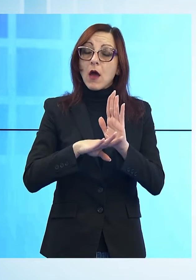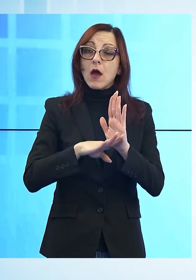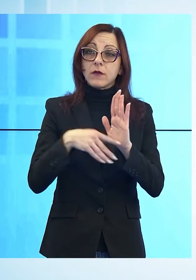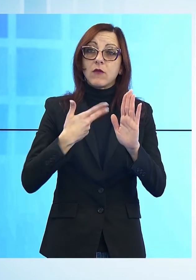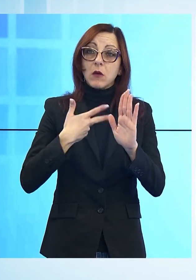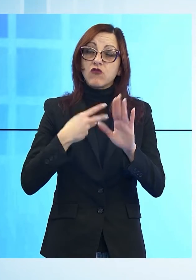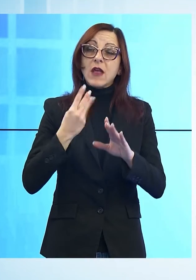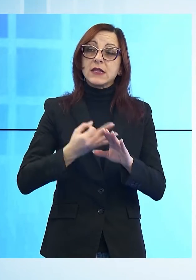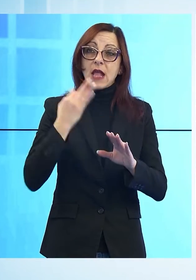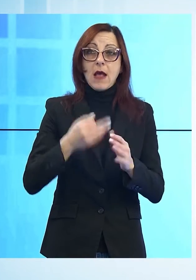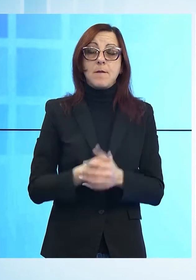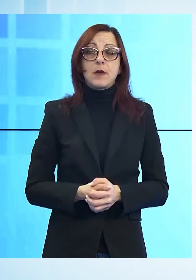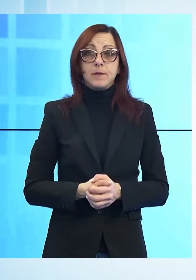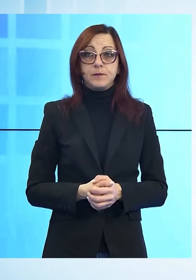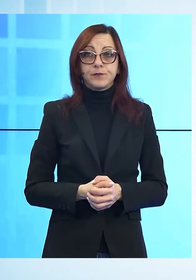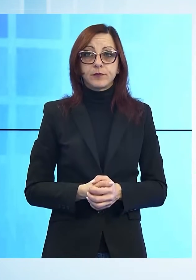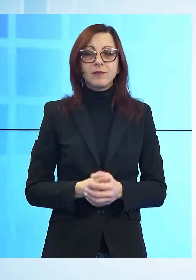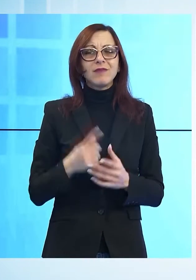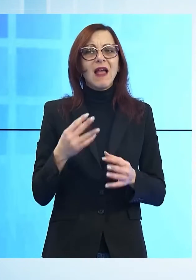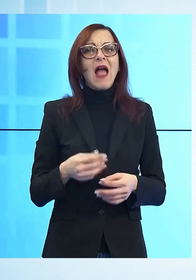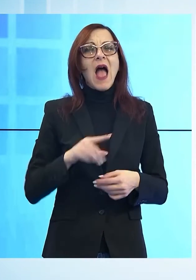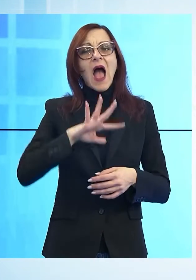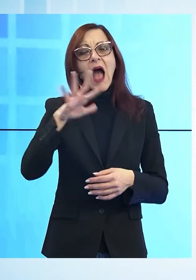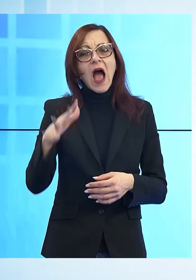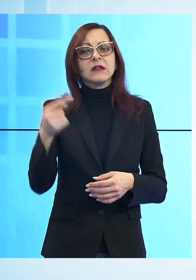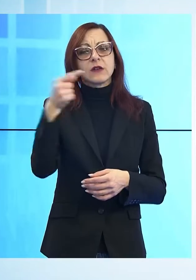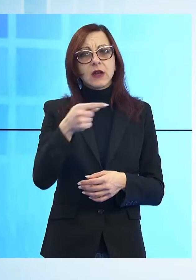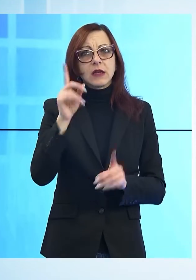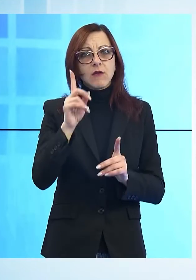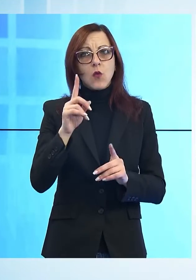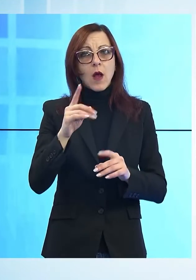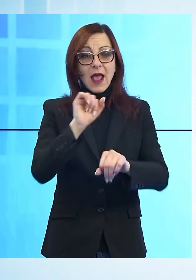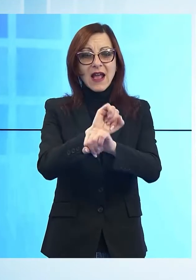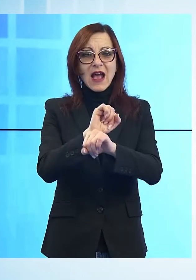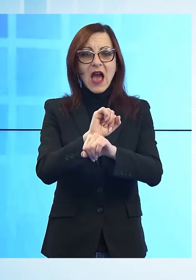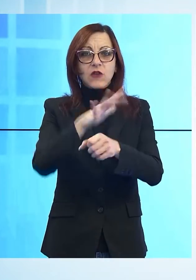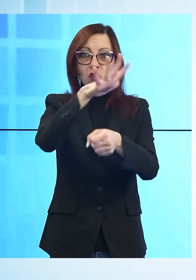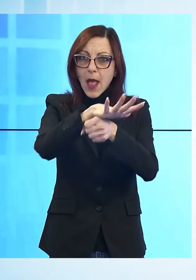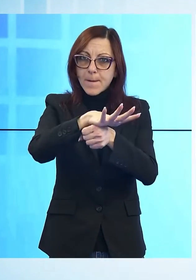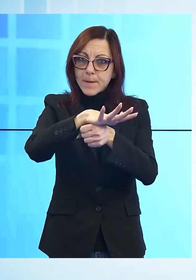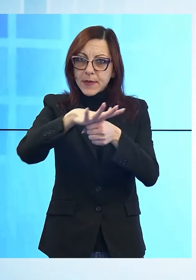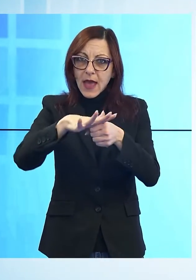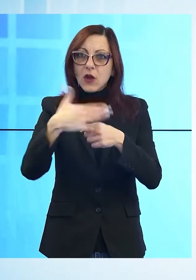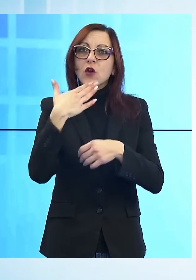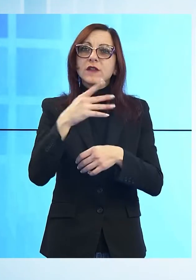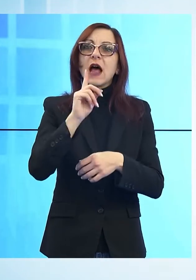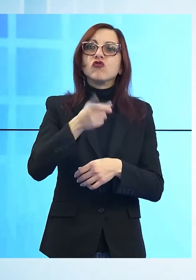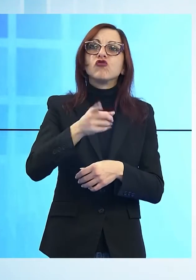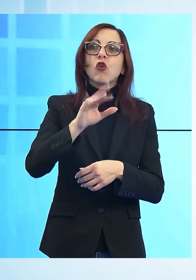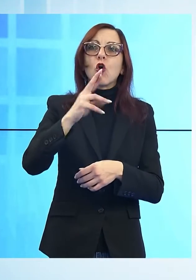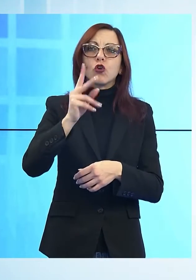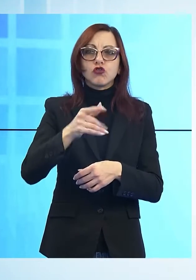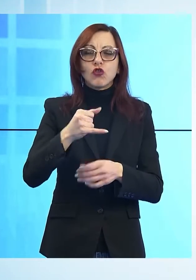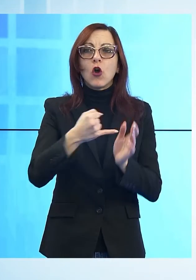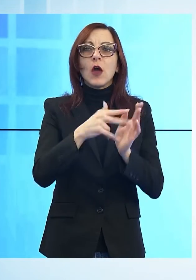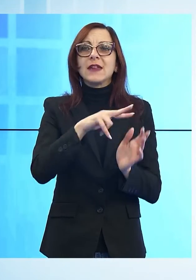Altro indice particolarmente negativo è quello dell'affollamento del carcere. Il San Giorgio in questa classifica è terz'ultimo in Italia